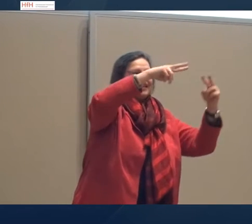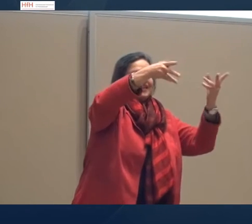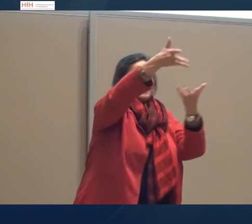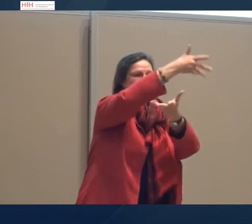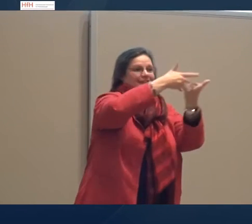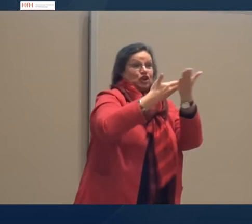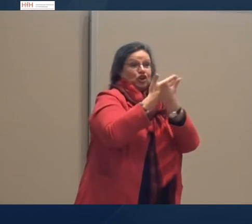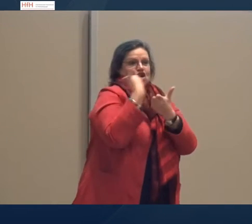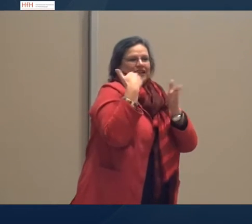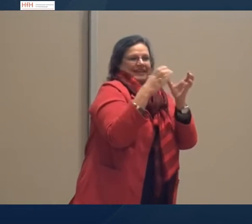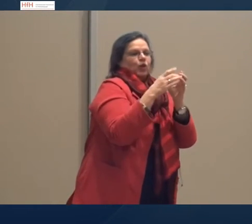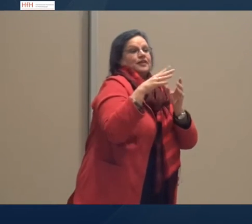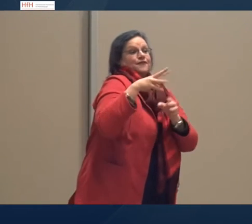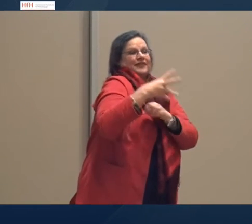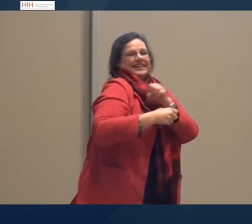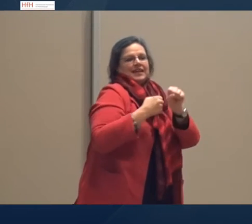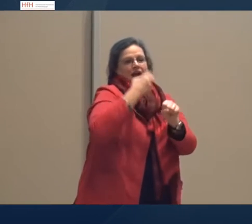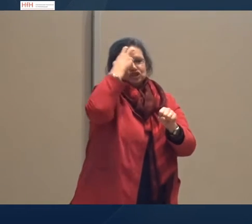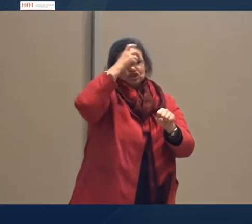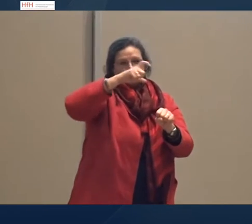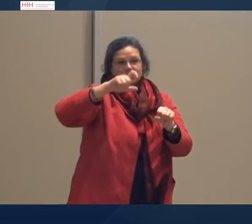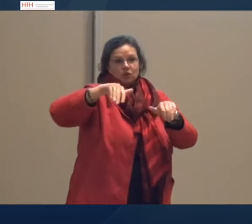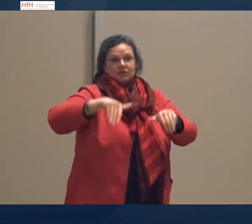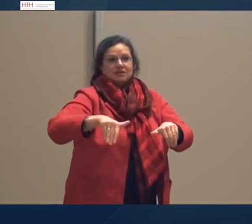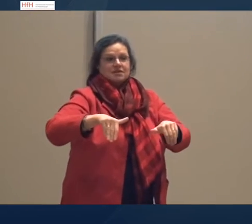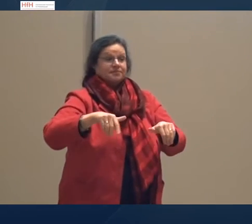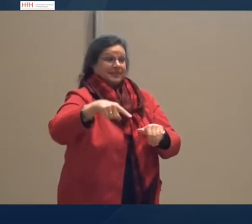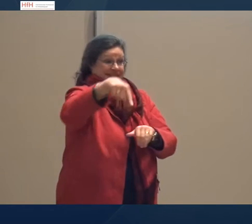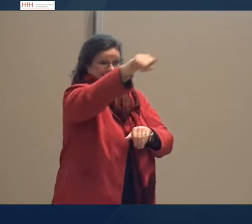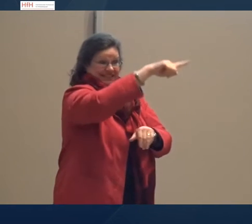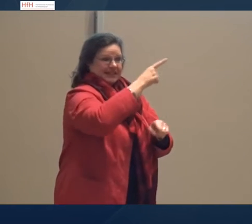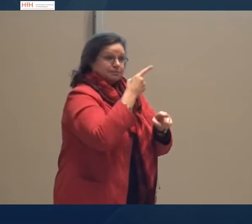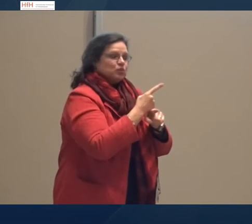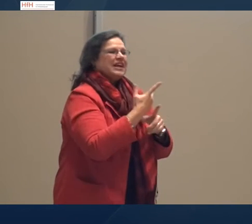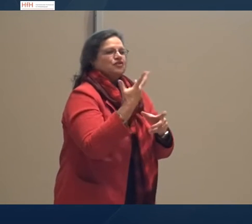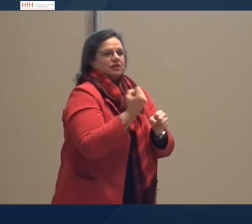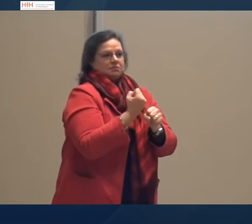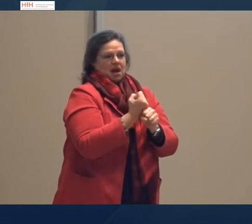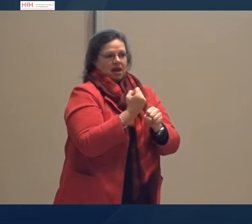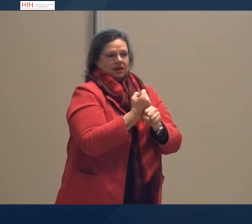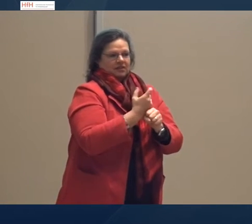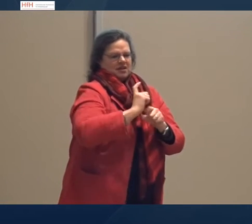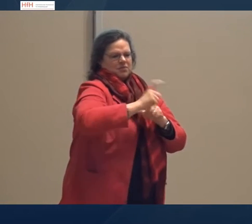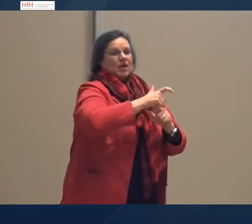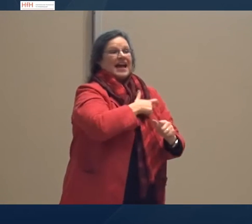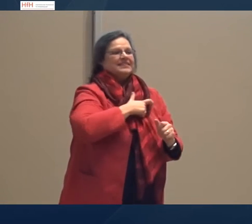Vielleicht können Sie diese nachher beim Apro kennenlernen und sich austauschen mit den Studenten. Im Curriculum der Gebärdensprachdolmetschenden